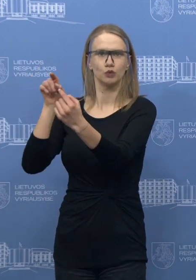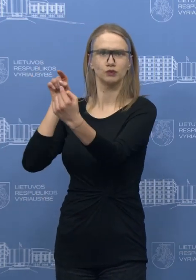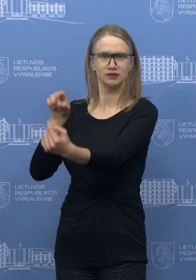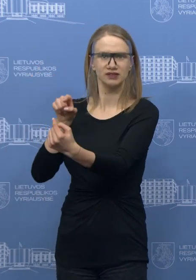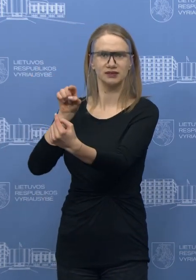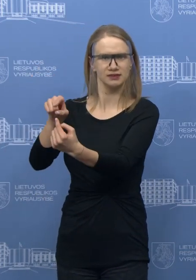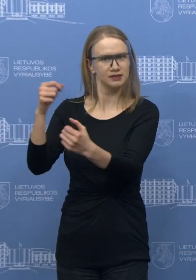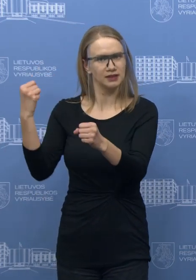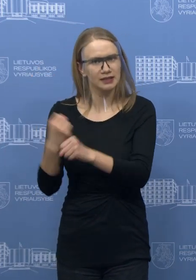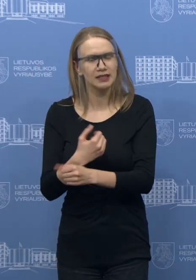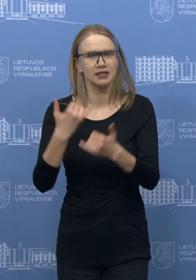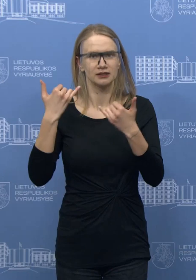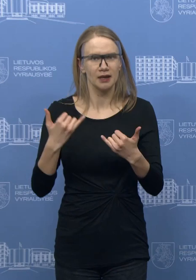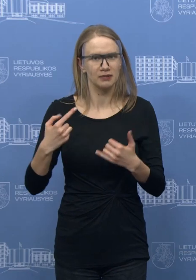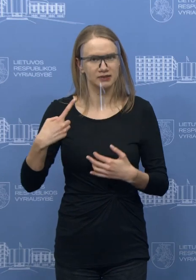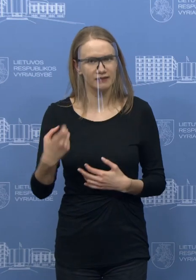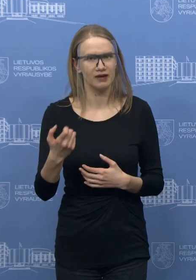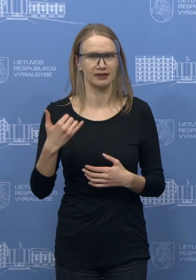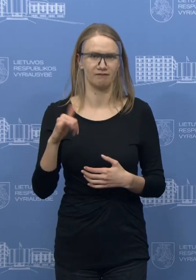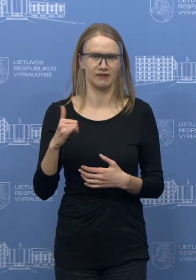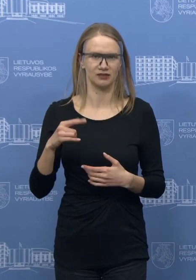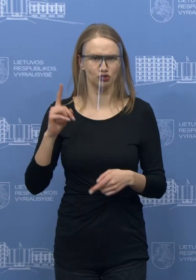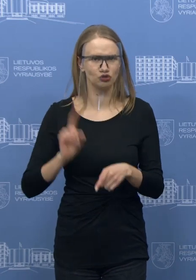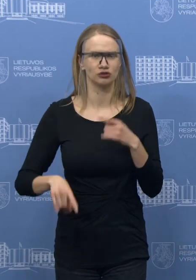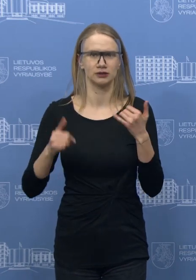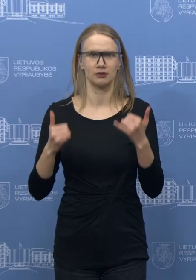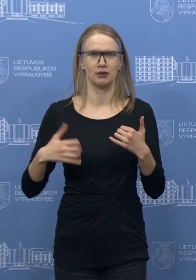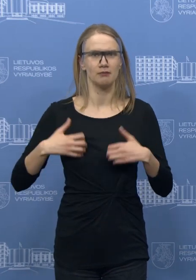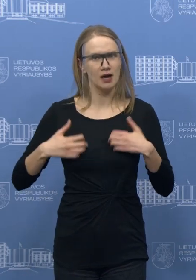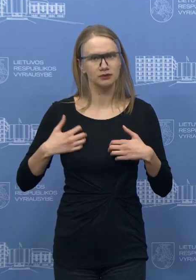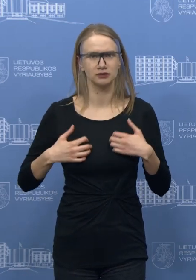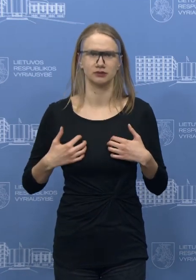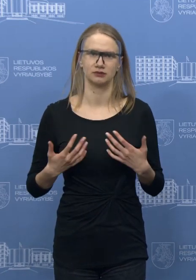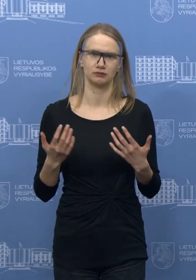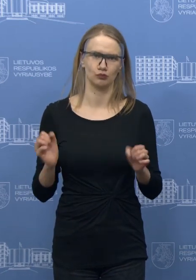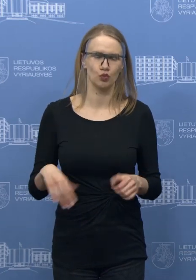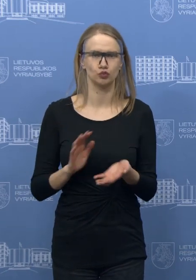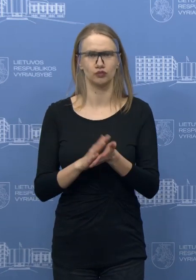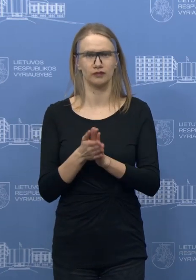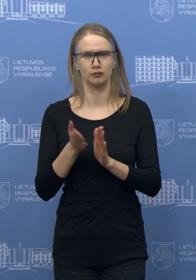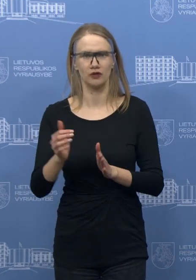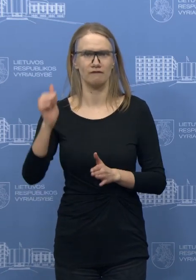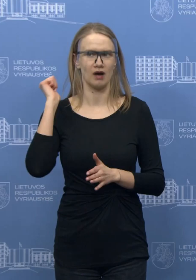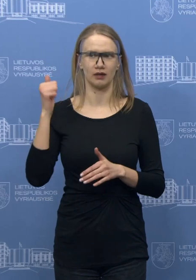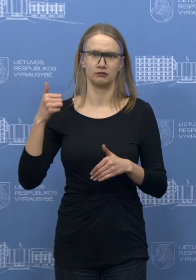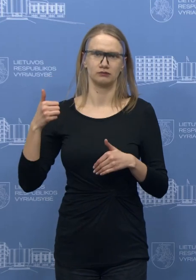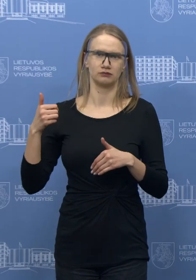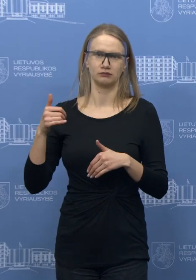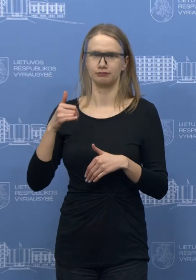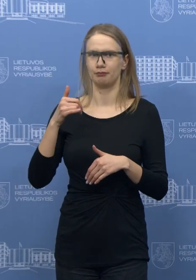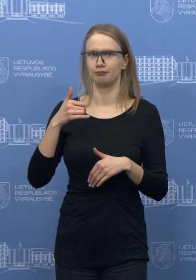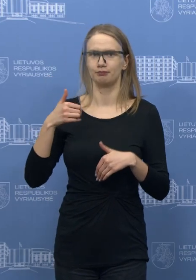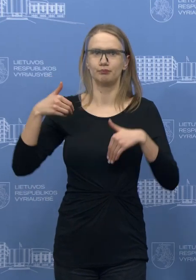savaitę, kaip jūs vertinat tokį siūlymą, ar tikrai nevertėtų suskupti ir priimti tuos sprendimus, kur vakar nepavyko priimti?